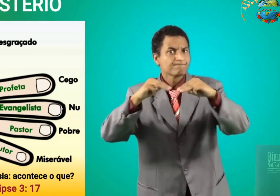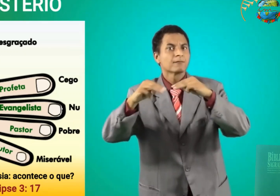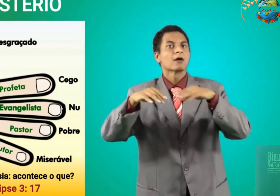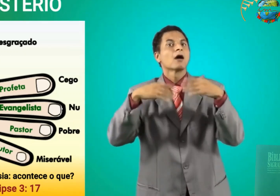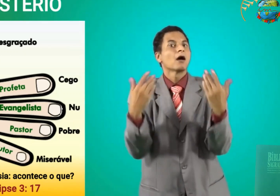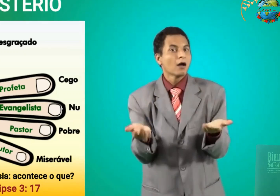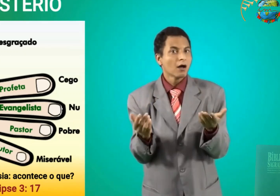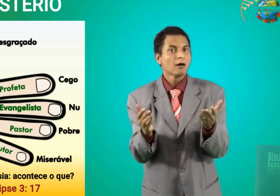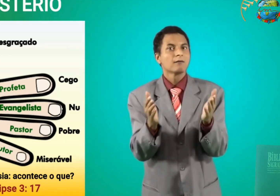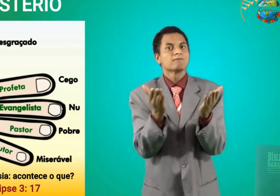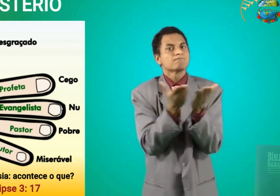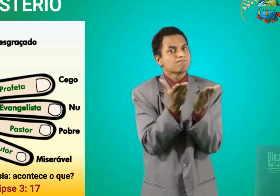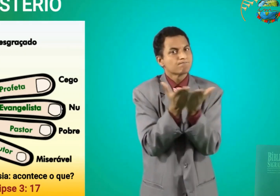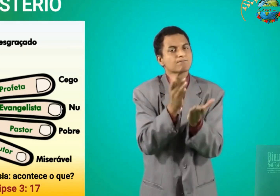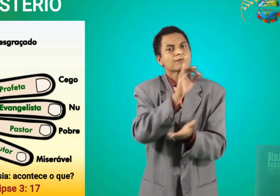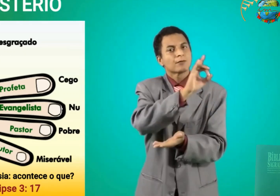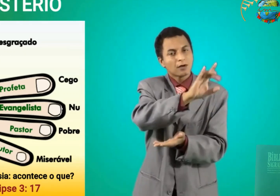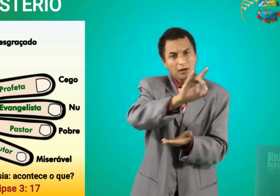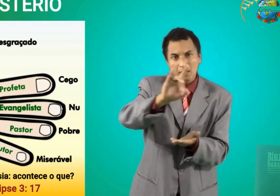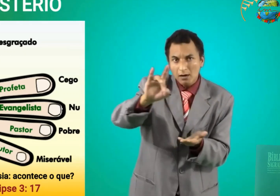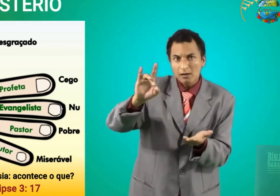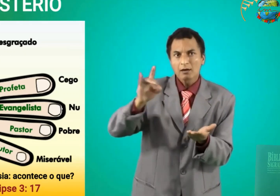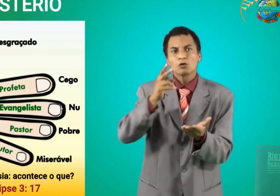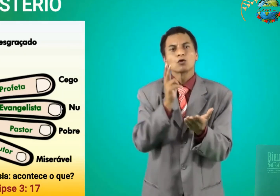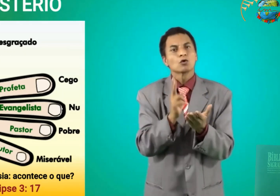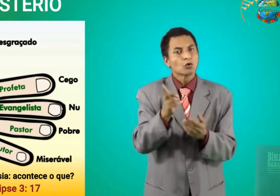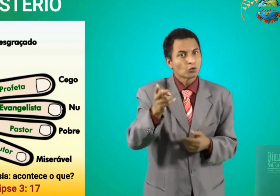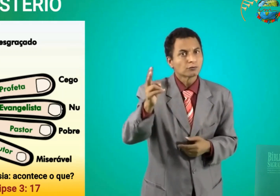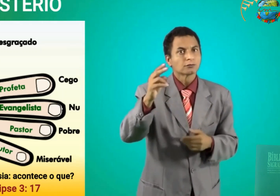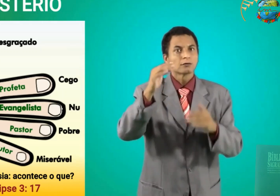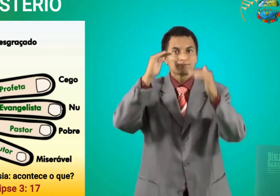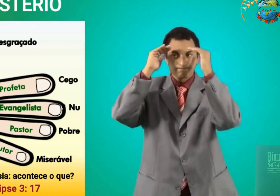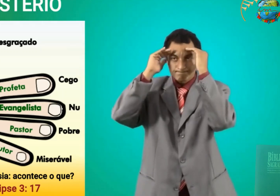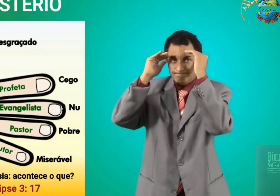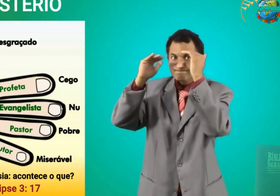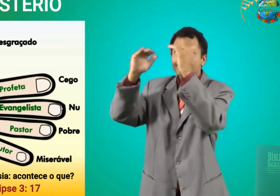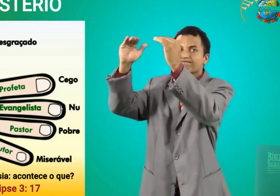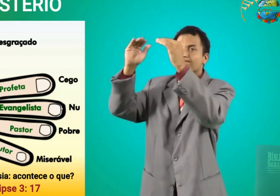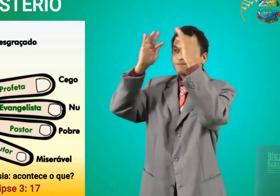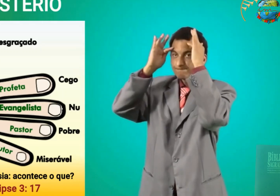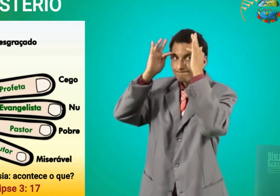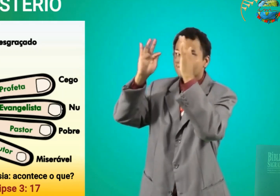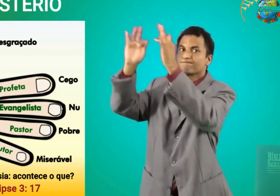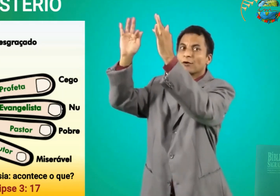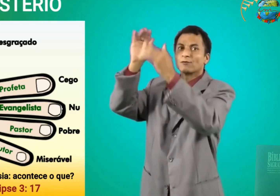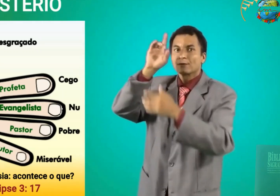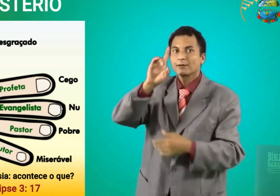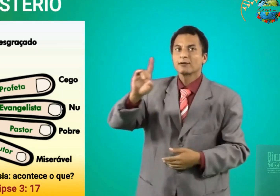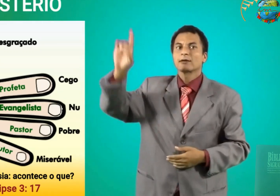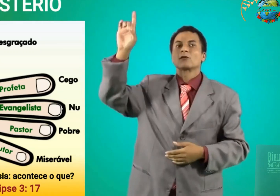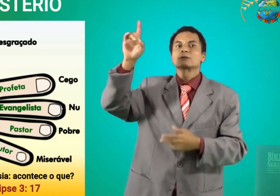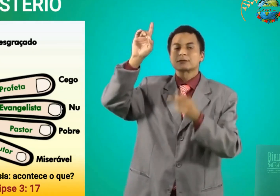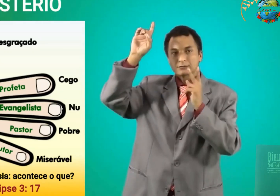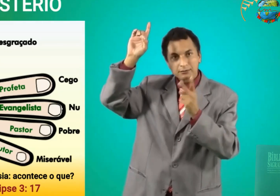chamada para o ministério E na verdade cada servo Permanecer em fidelidade E obediência a Deus